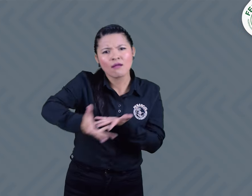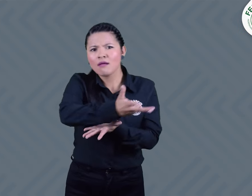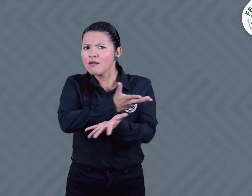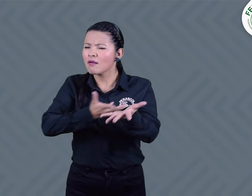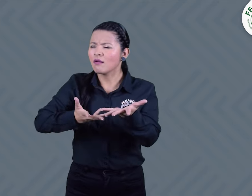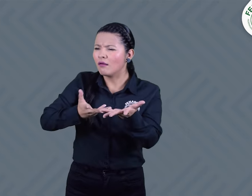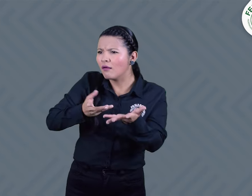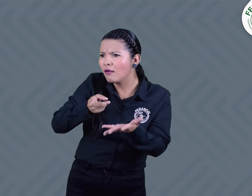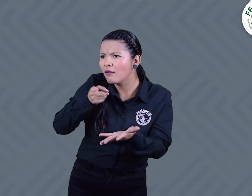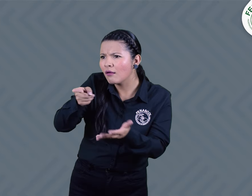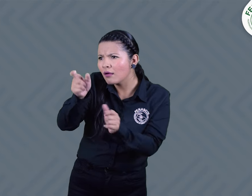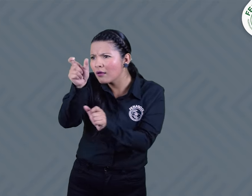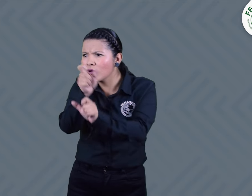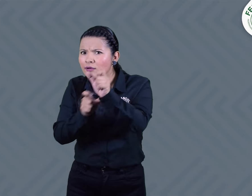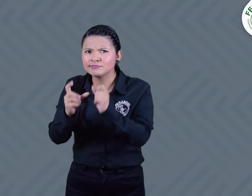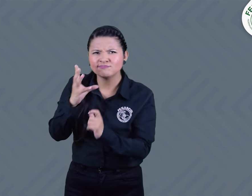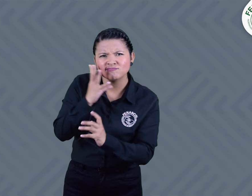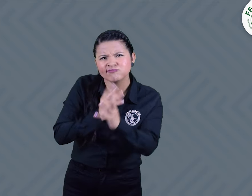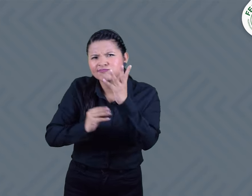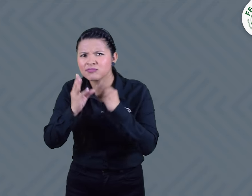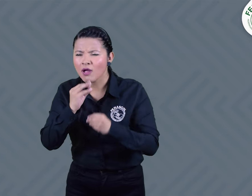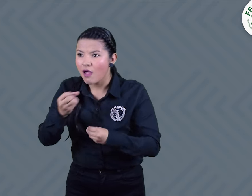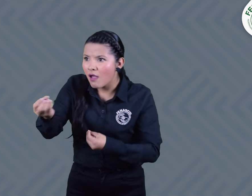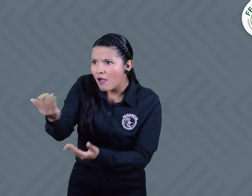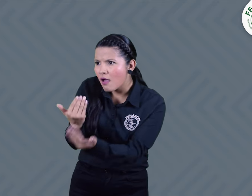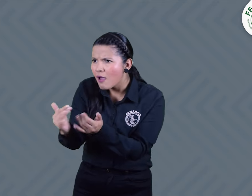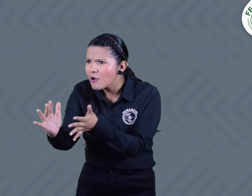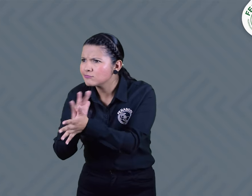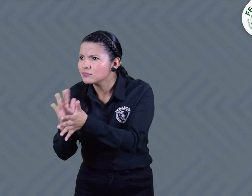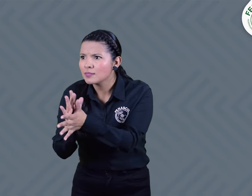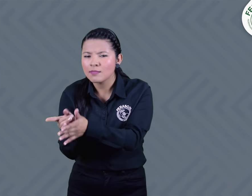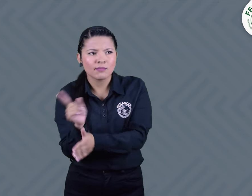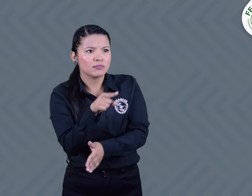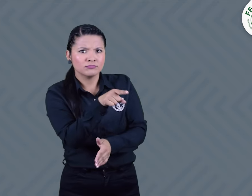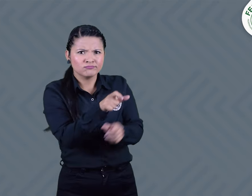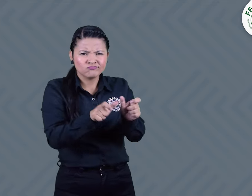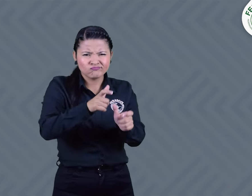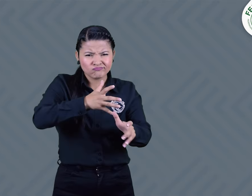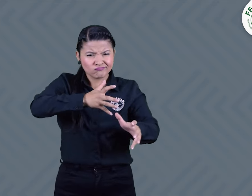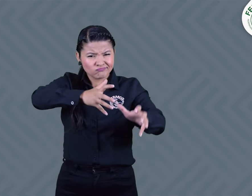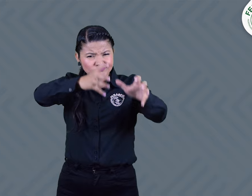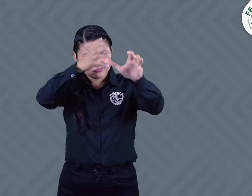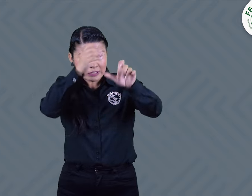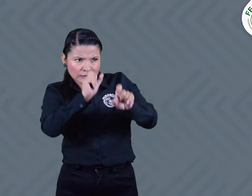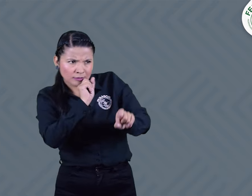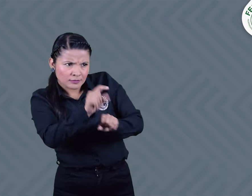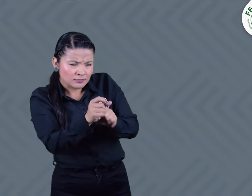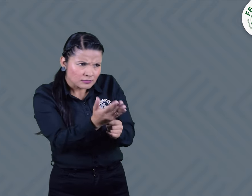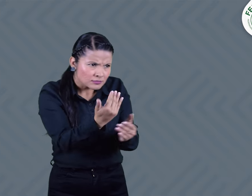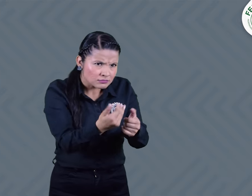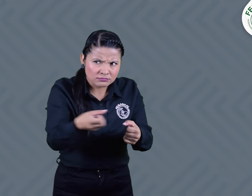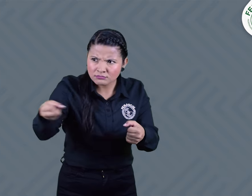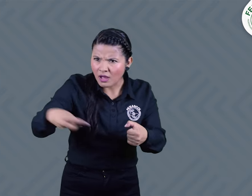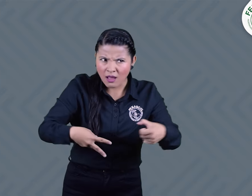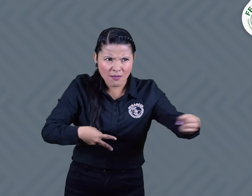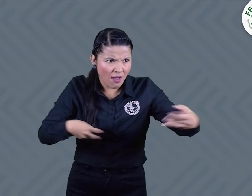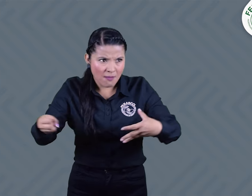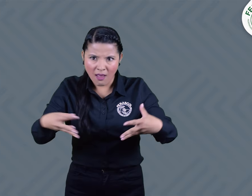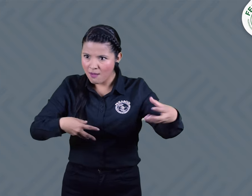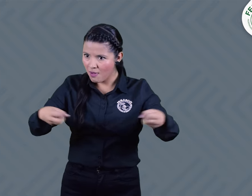Transformando Caminos brinda la posibilidad de interactuar directamente con expertos resolver sus inquietudes